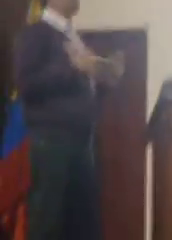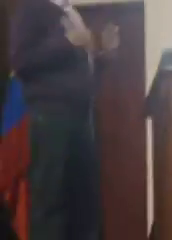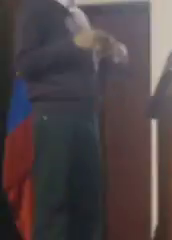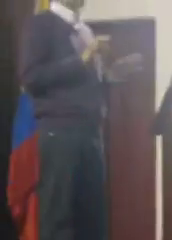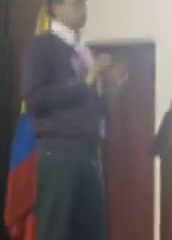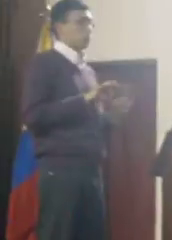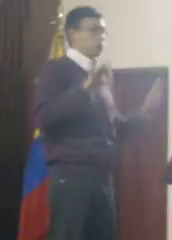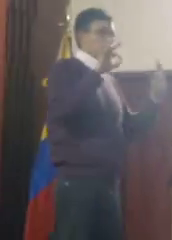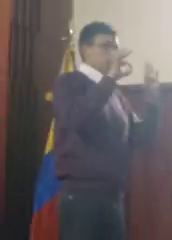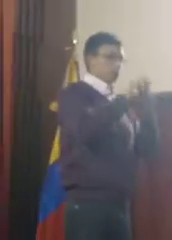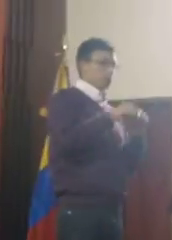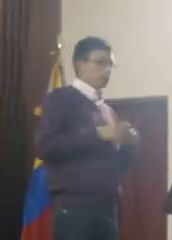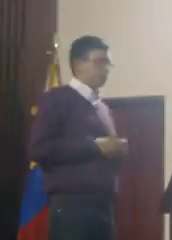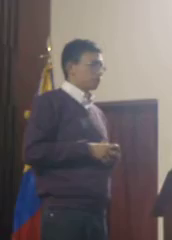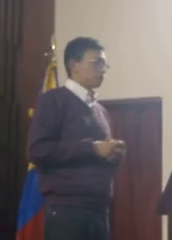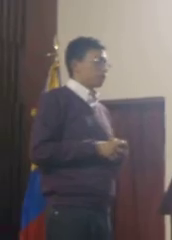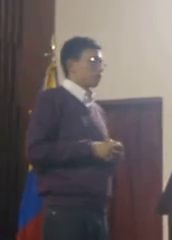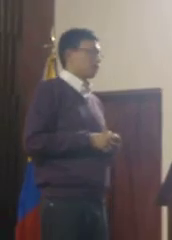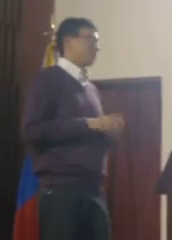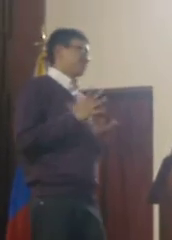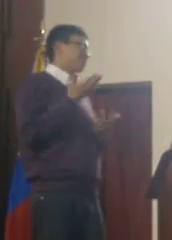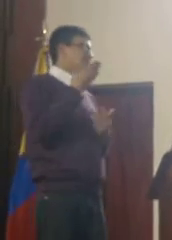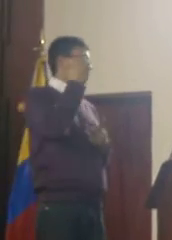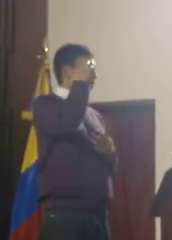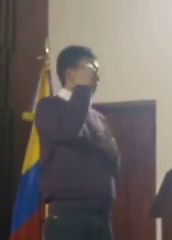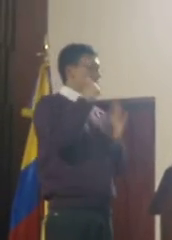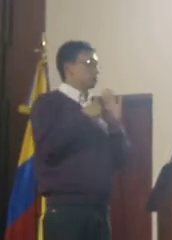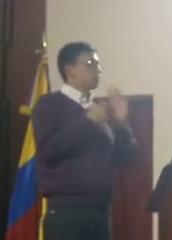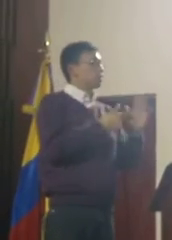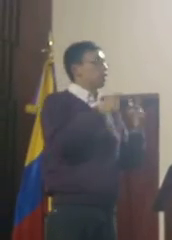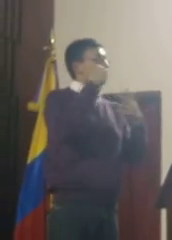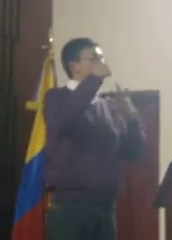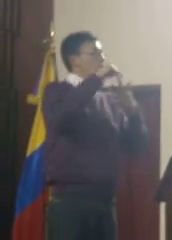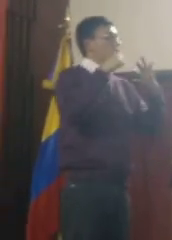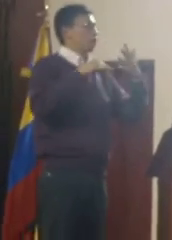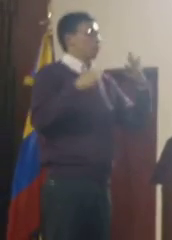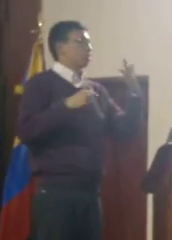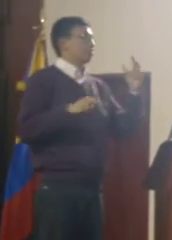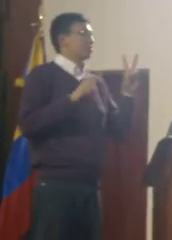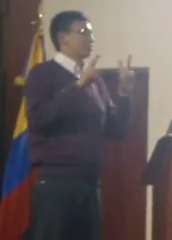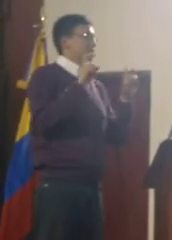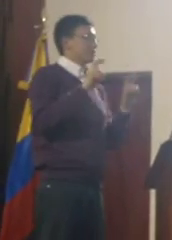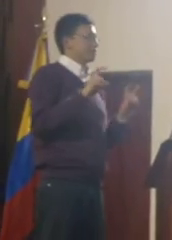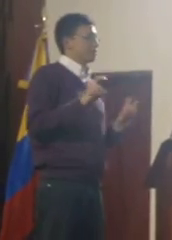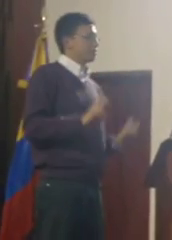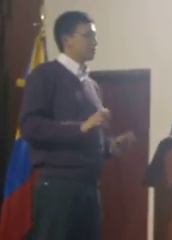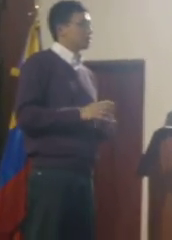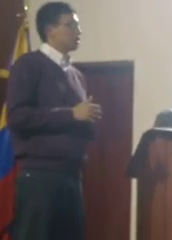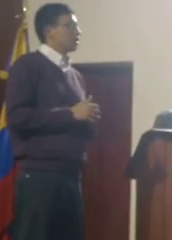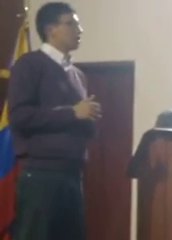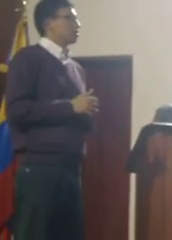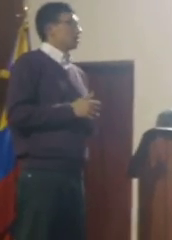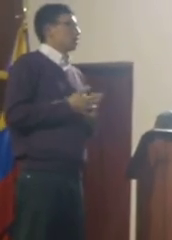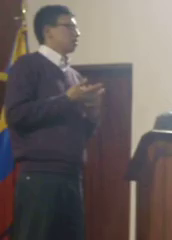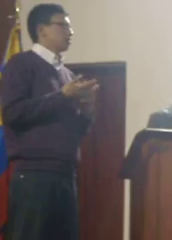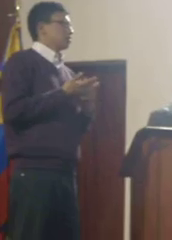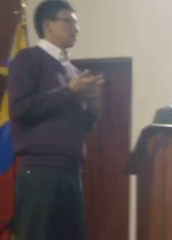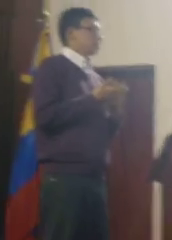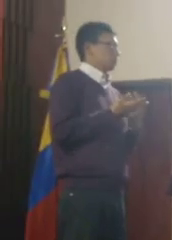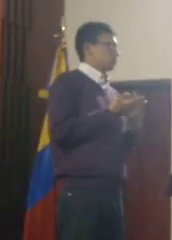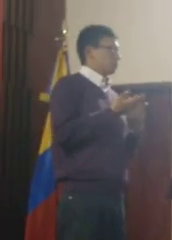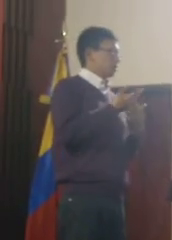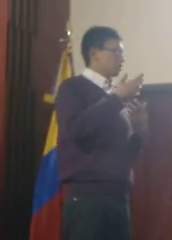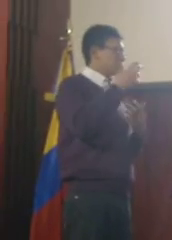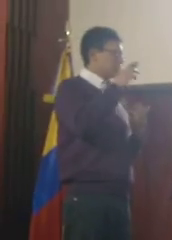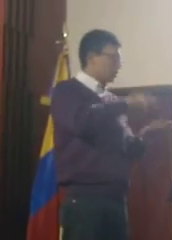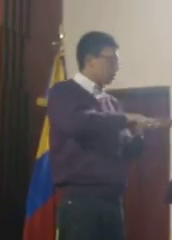Tenemos todos los diferentes temas que tomas y que tienen mucho sentido